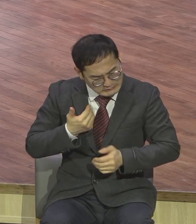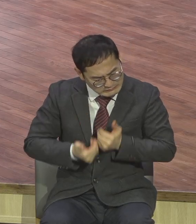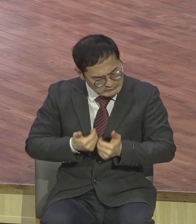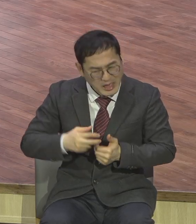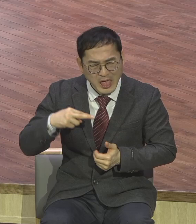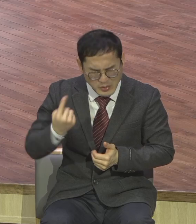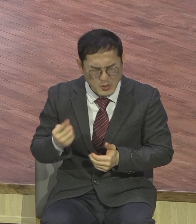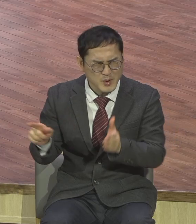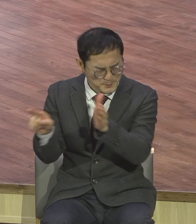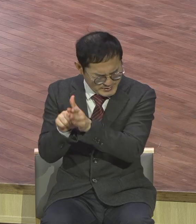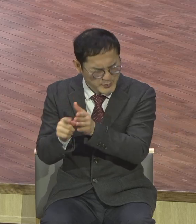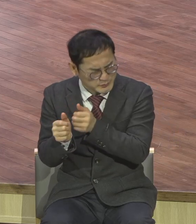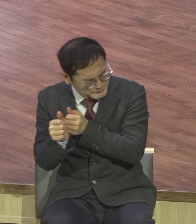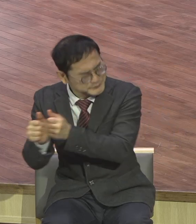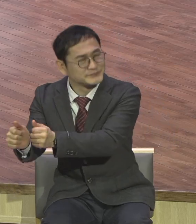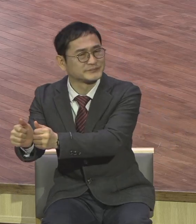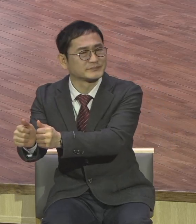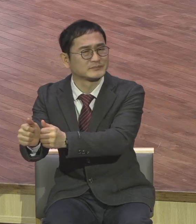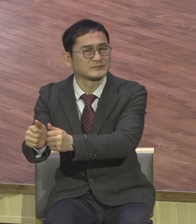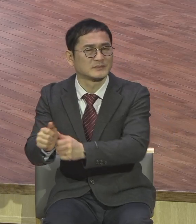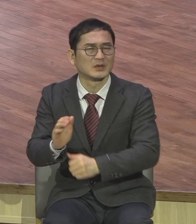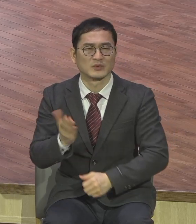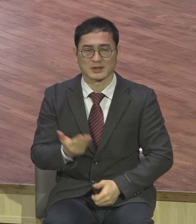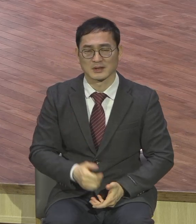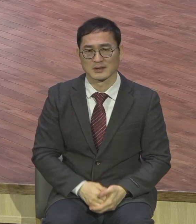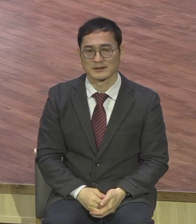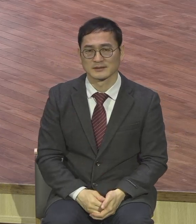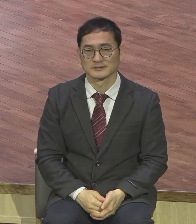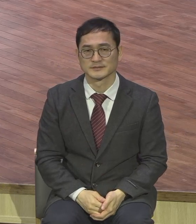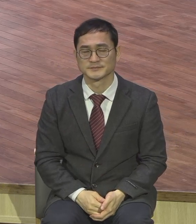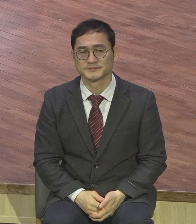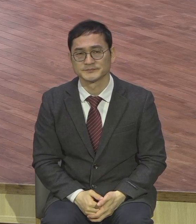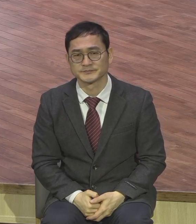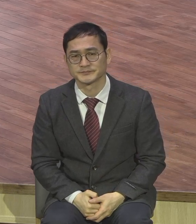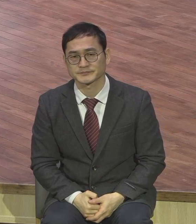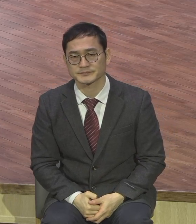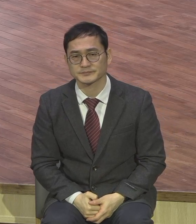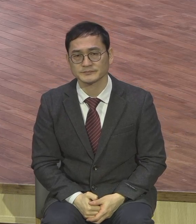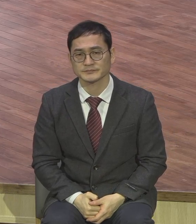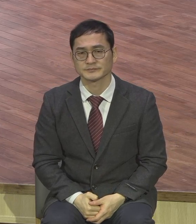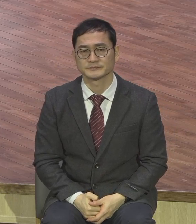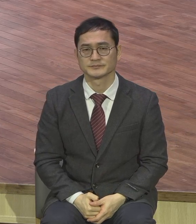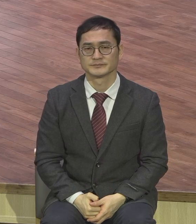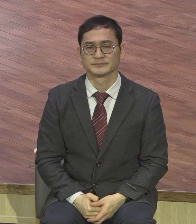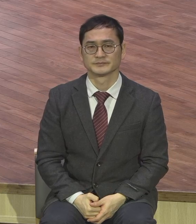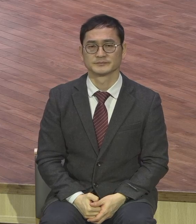뭘 안다고 뭘 얼마나 안다고 뭘 얼마나 했다고 내가 교회를 뜯어 고쳐